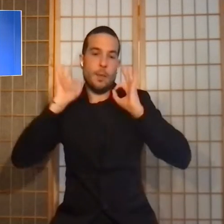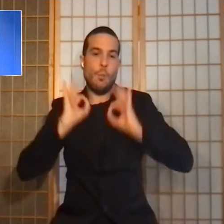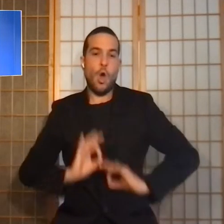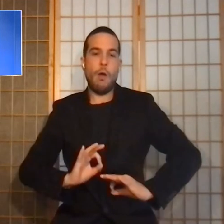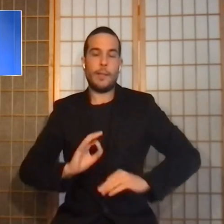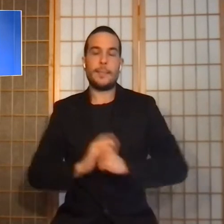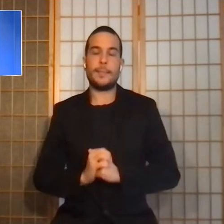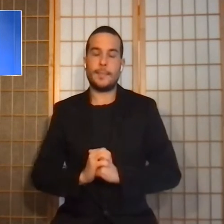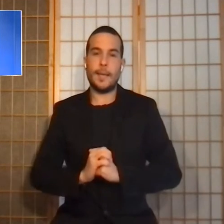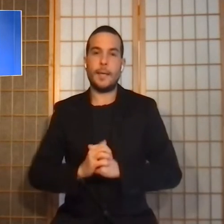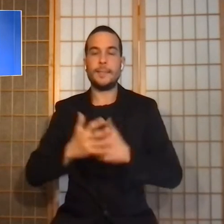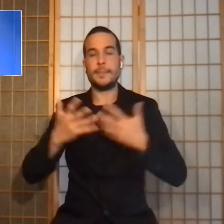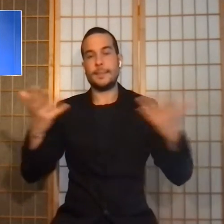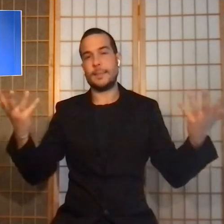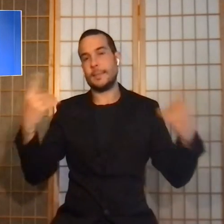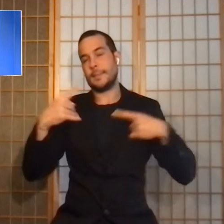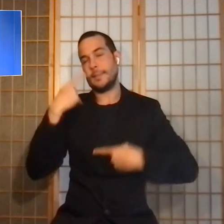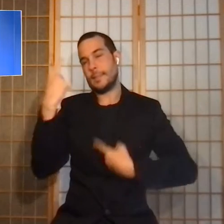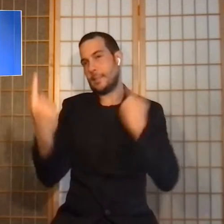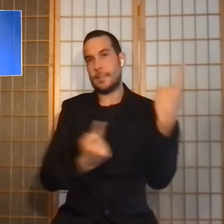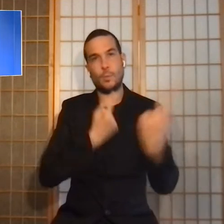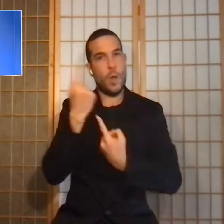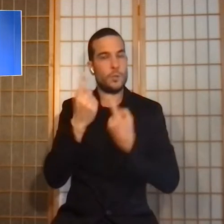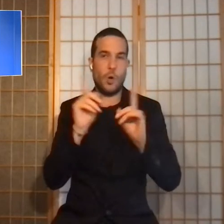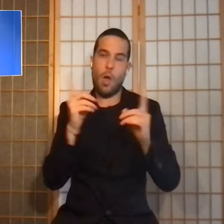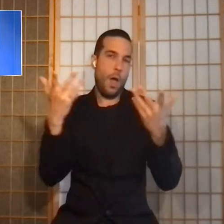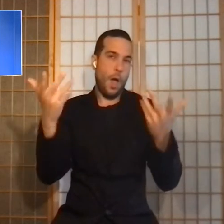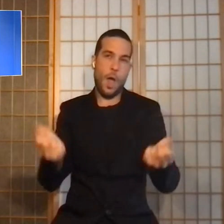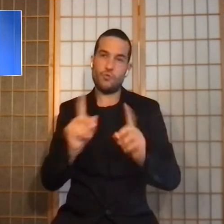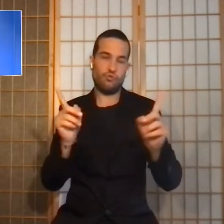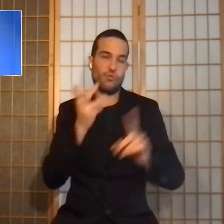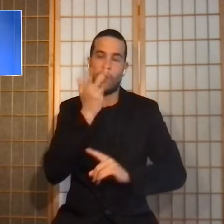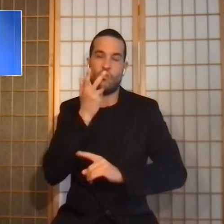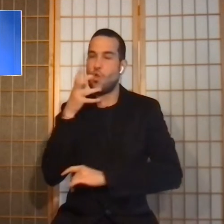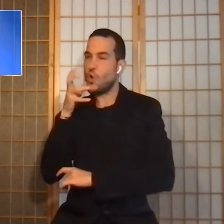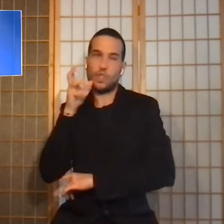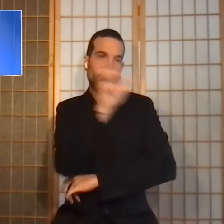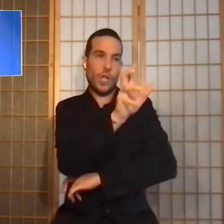diventato una situazione insostenibile che voglio denunciare con forza.